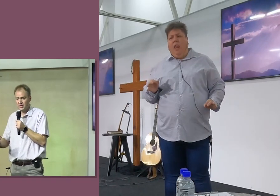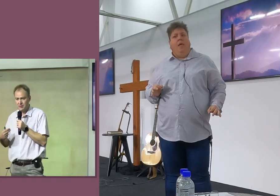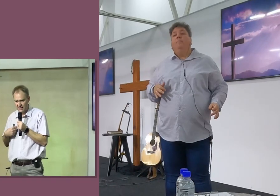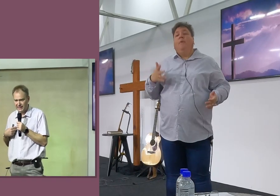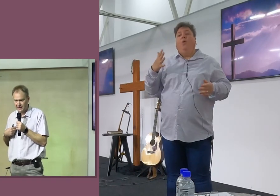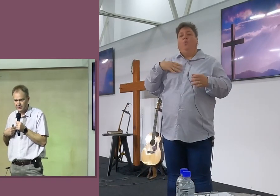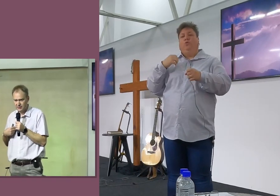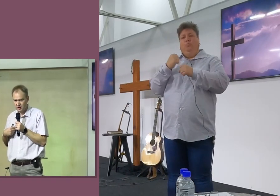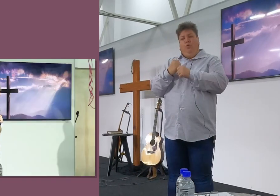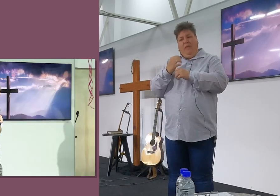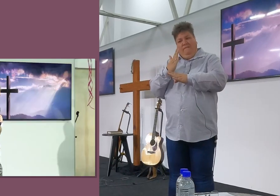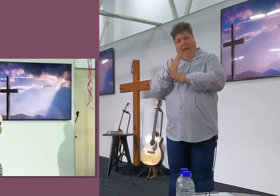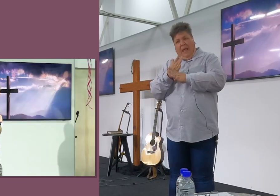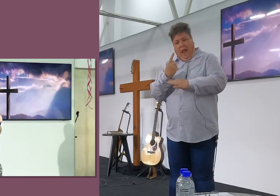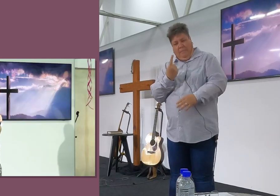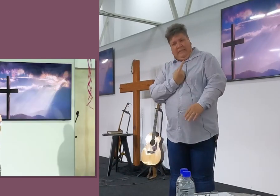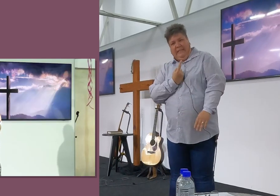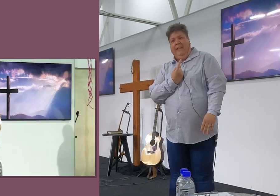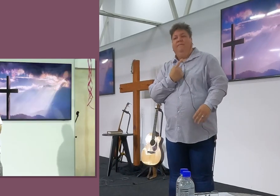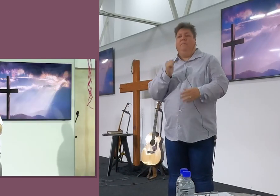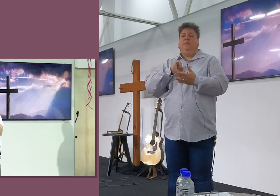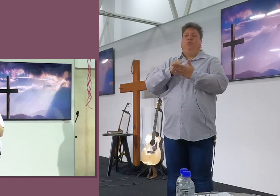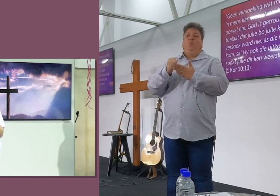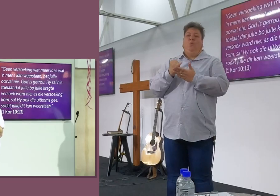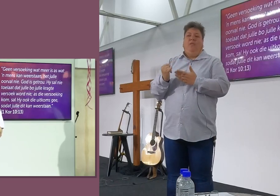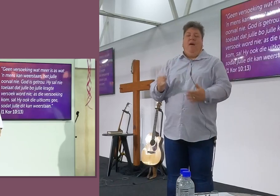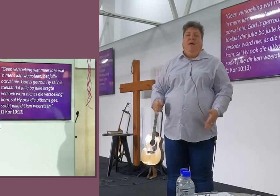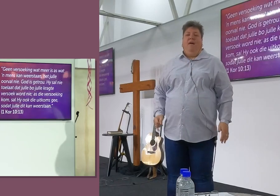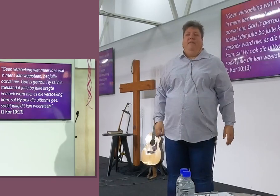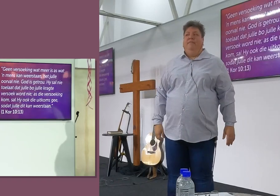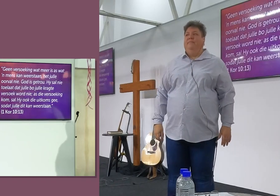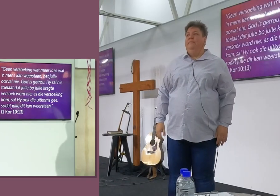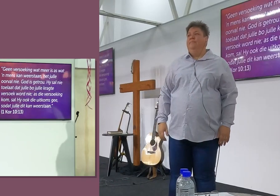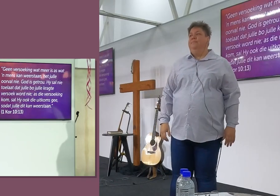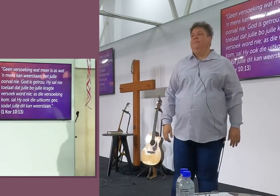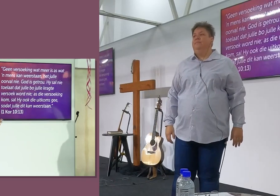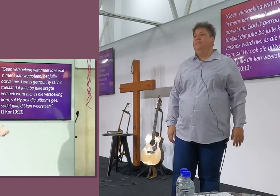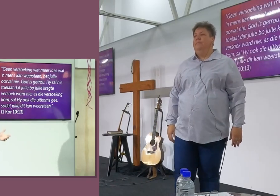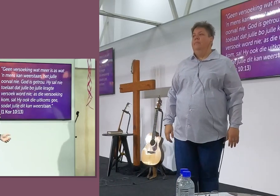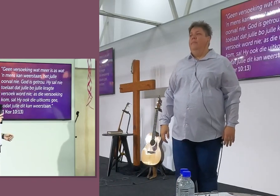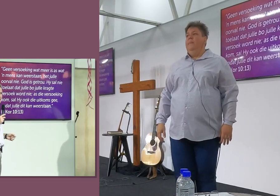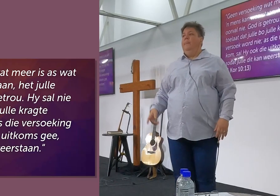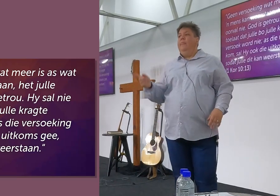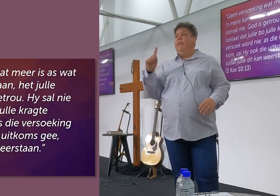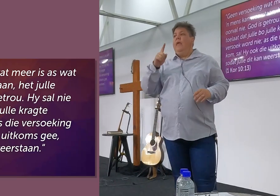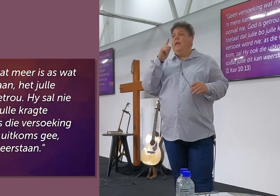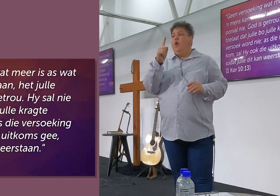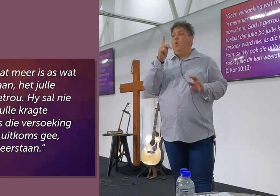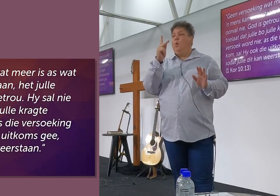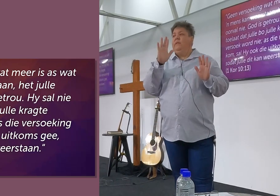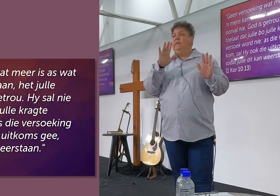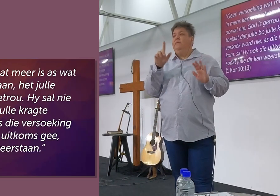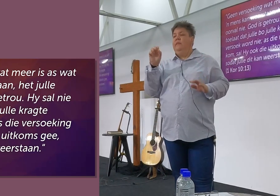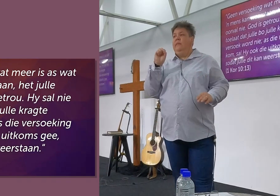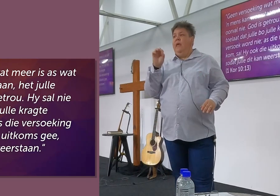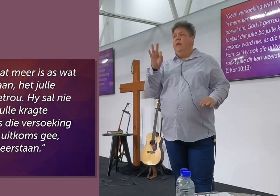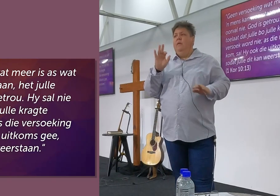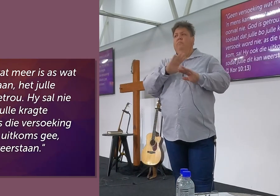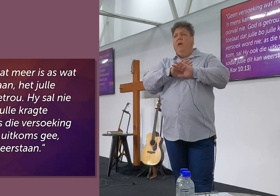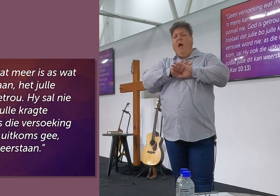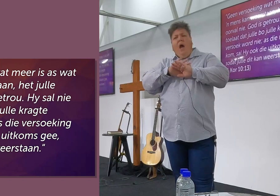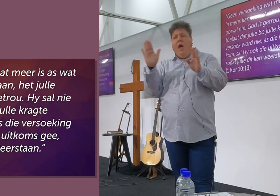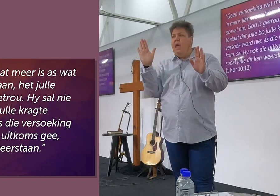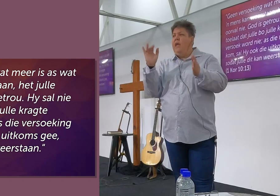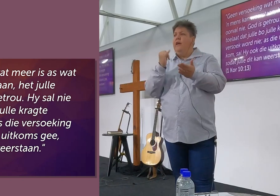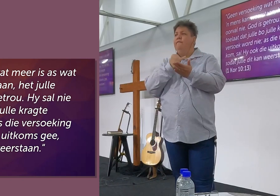Met die sonde in my leven, Amen? Nou kijk, Dit gesê, In Korintheers 10 vers 13 sê, Geen versoeking, Wat